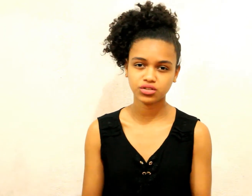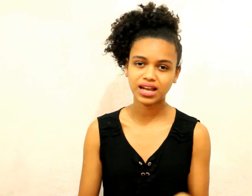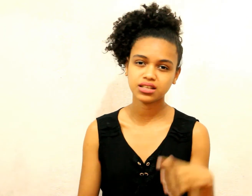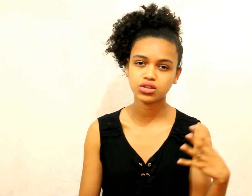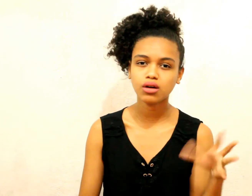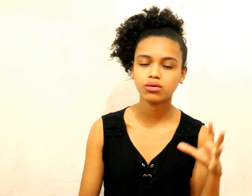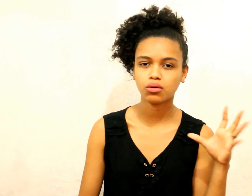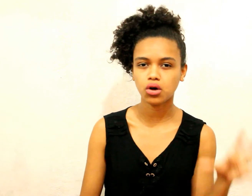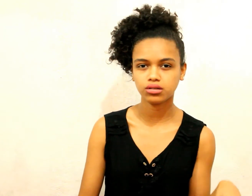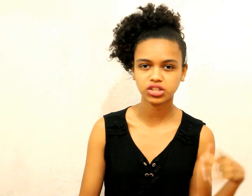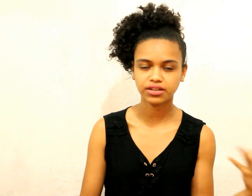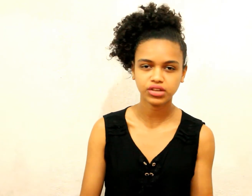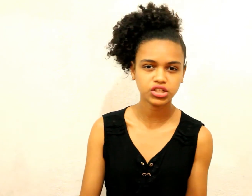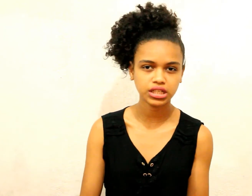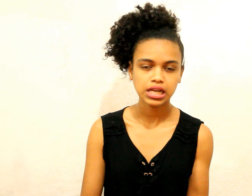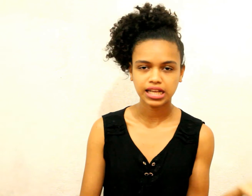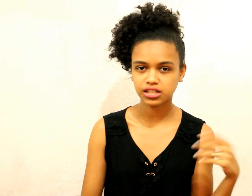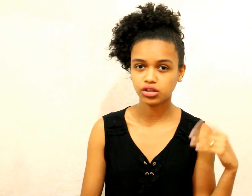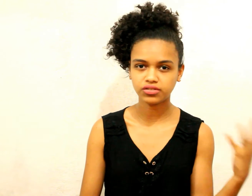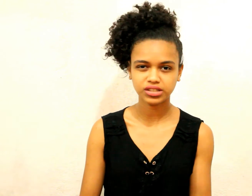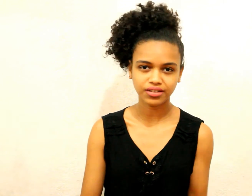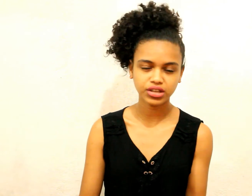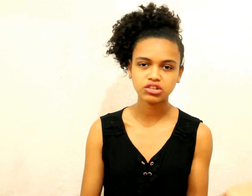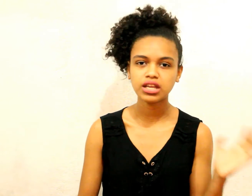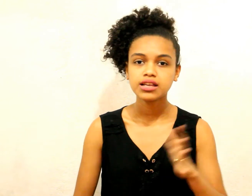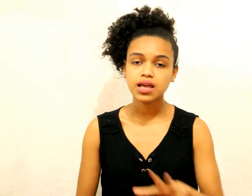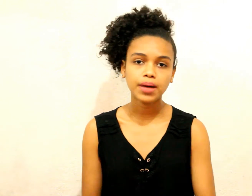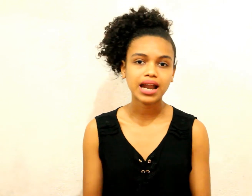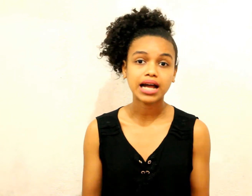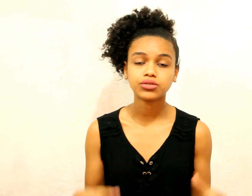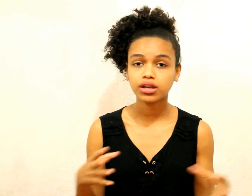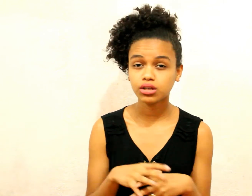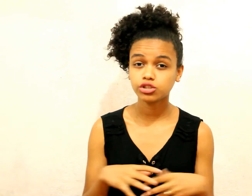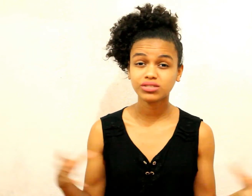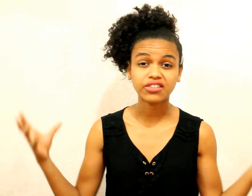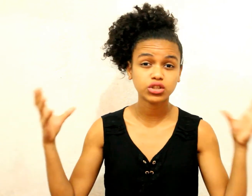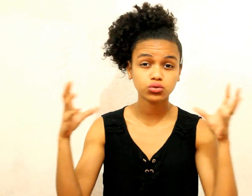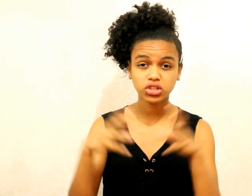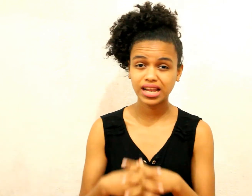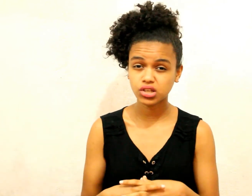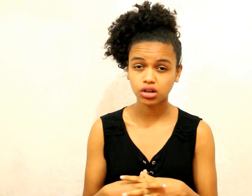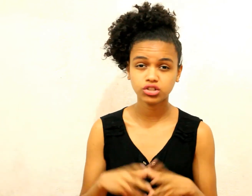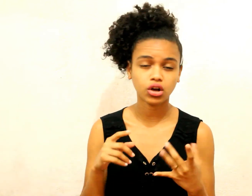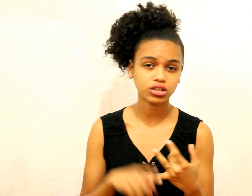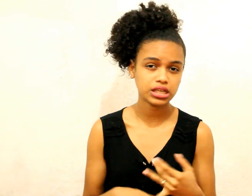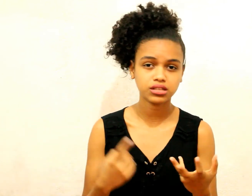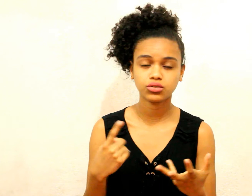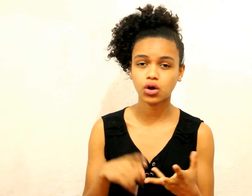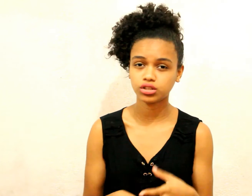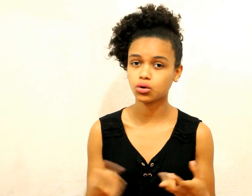fazem só o óleo extra virgem Azeite de oliva extra virgem Separado Eu juntava os 3 óleos Óleo de riso Óleo de